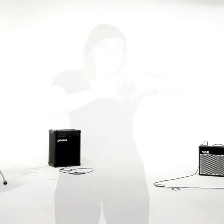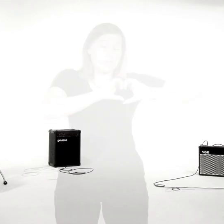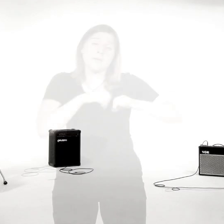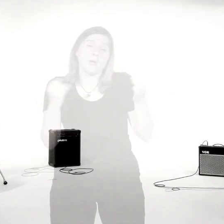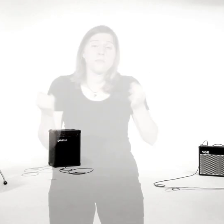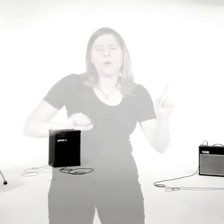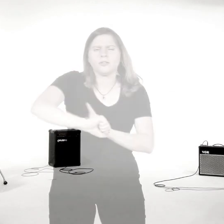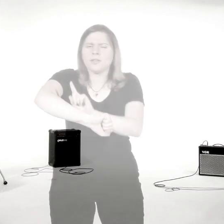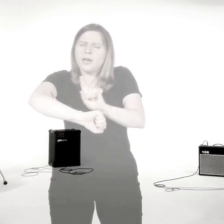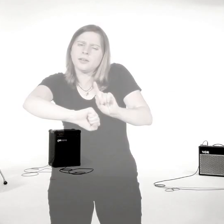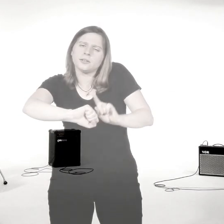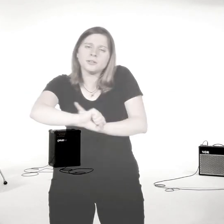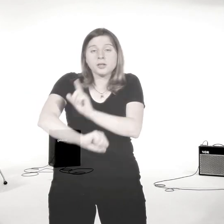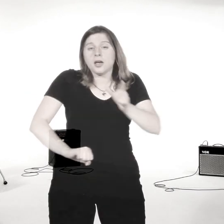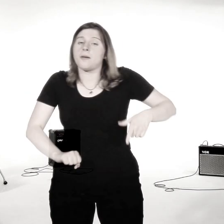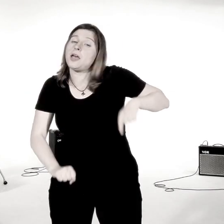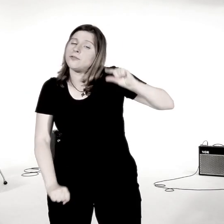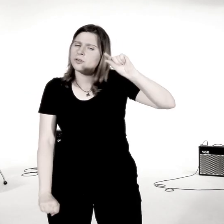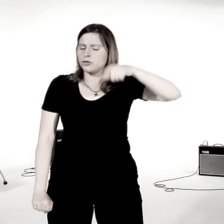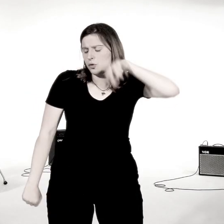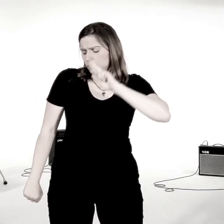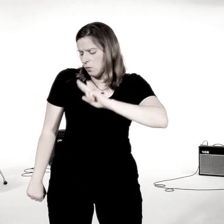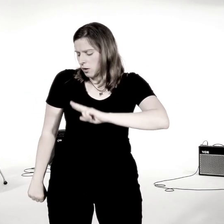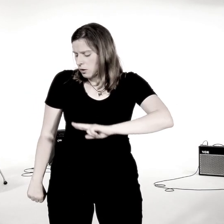Liebe braucht Zeit, hab etwas Geduld.